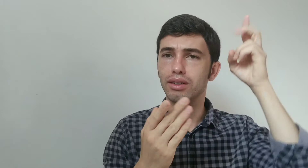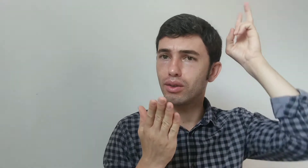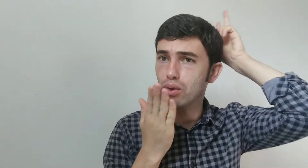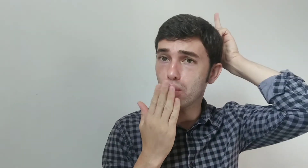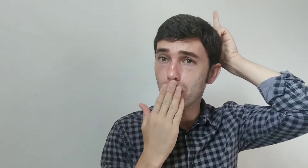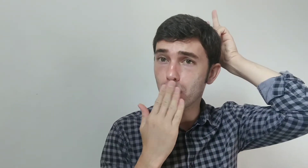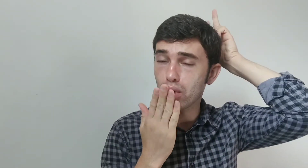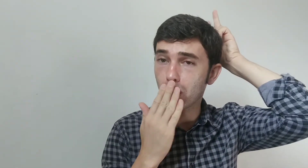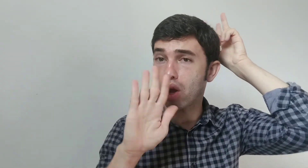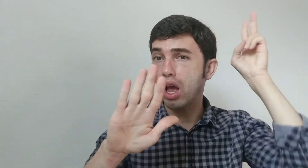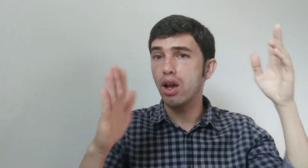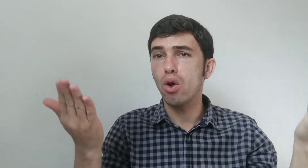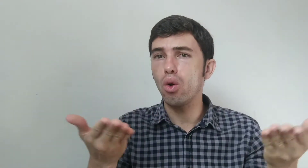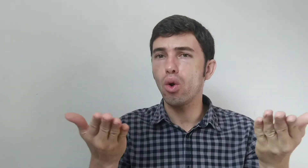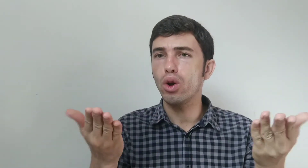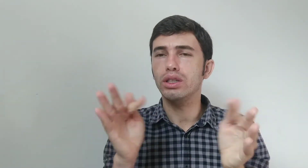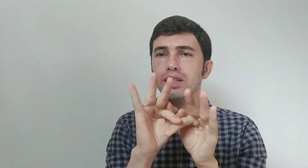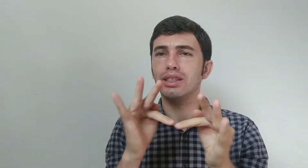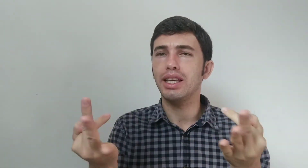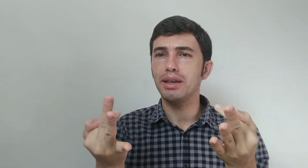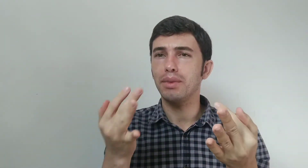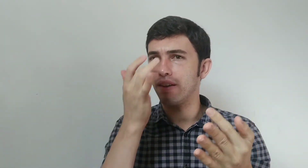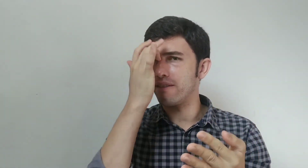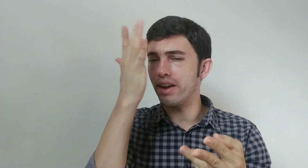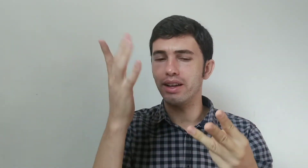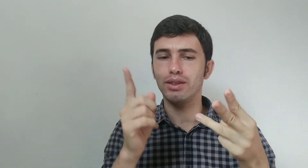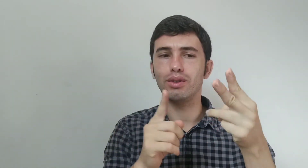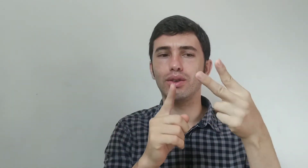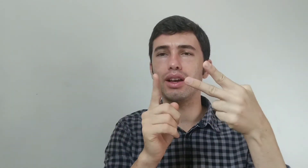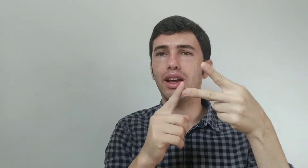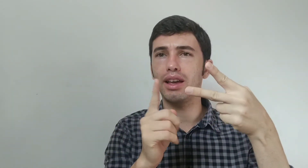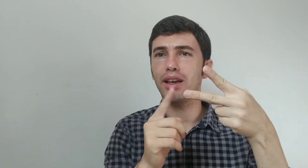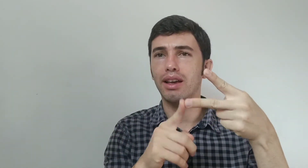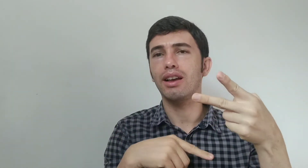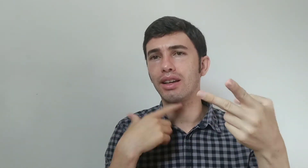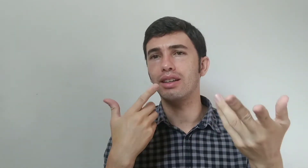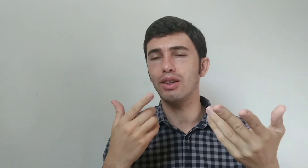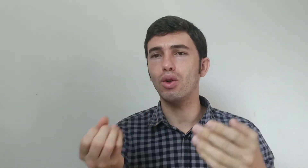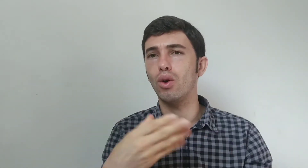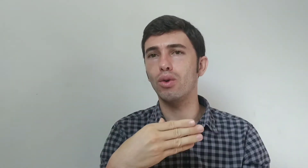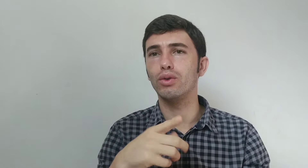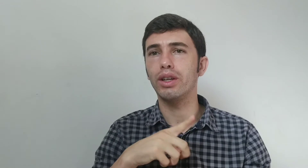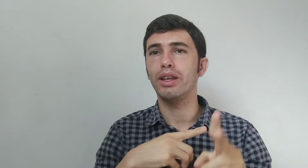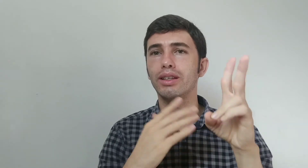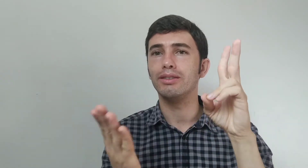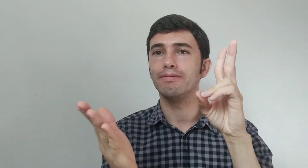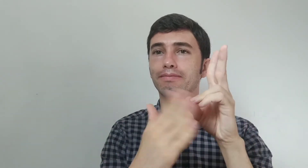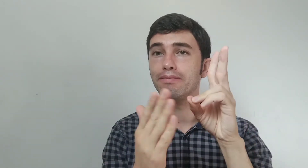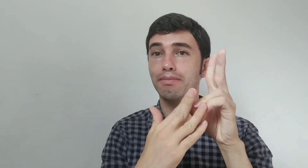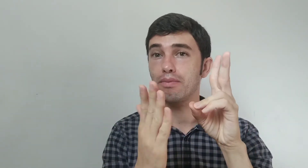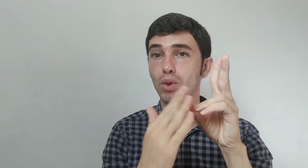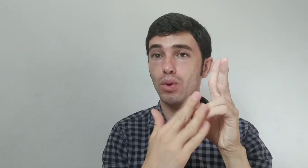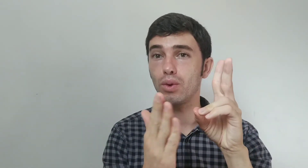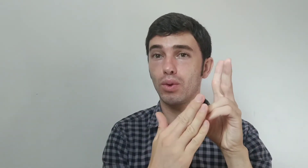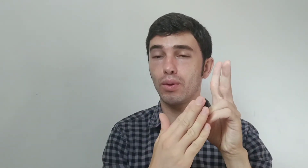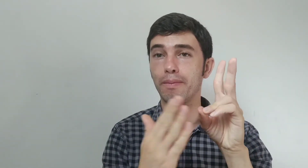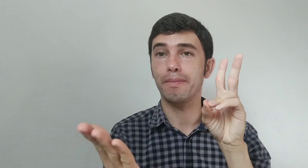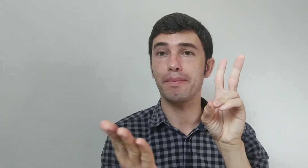usava esse sinal, aí hoje tem esse também que é mais simples, que também